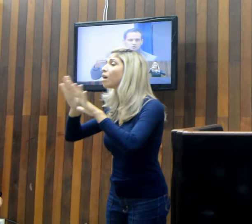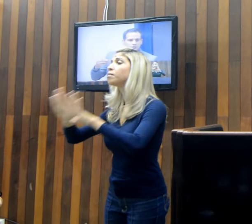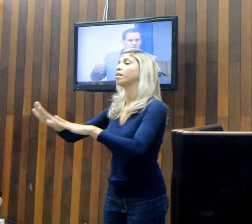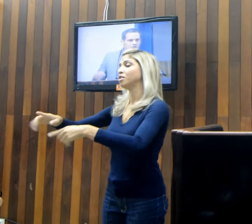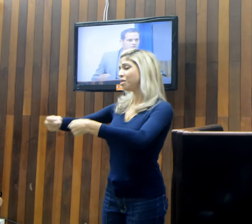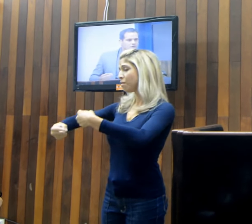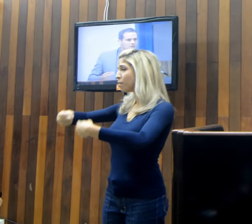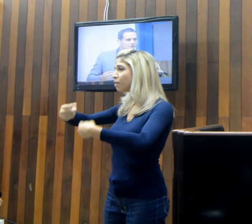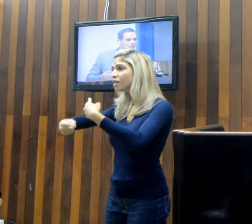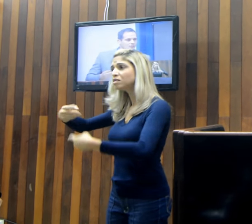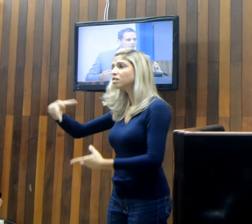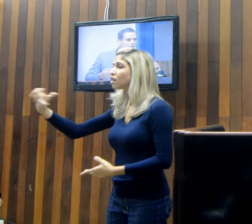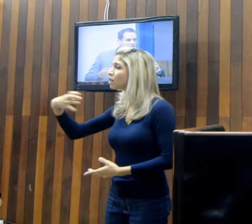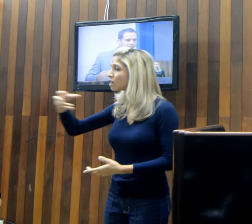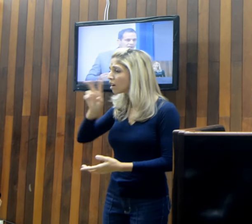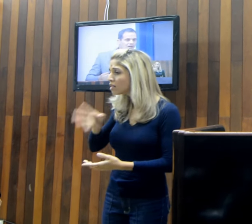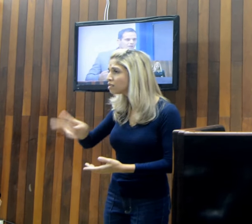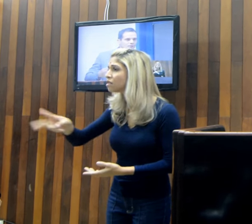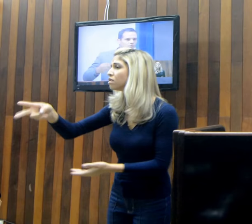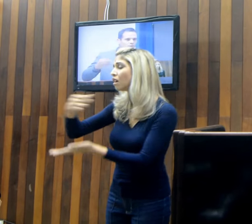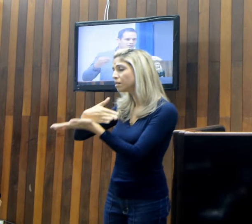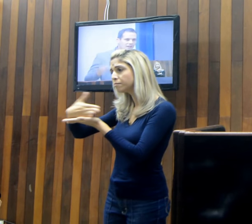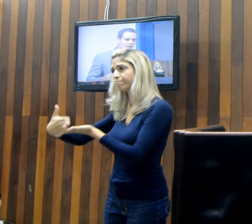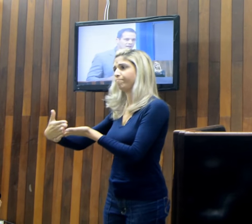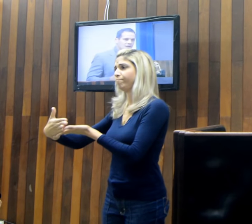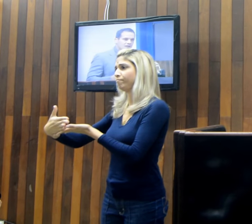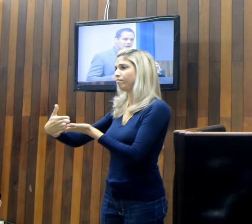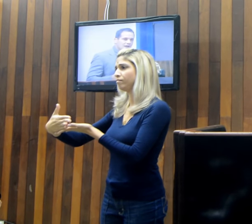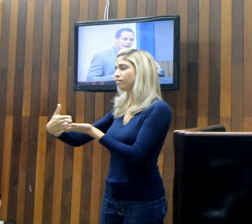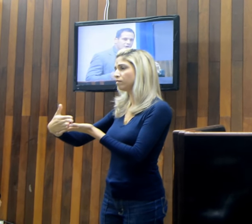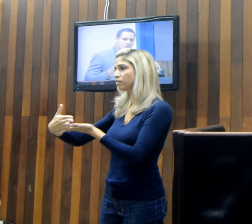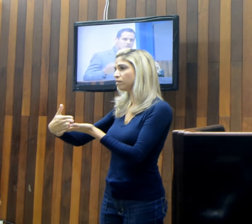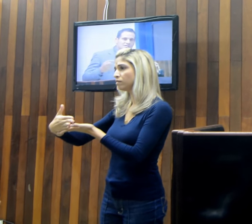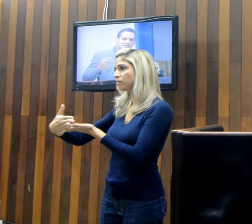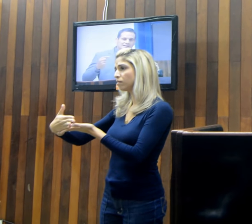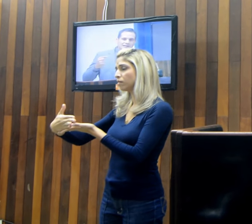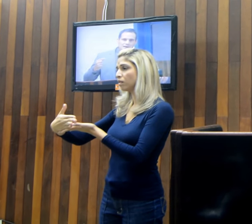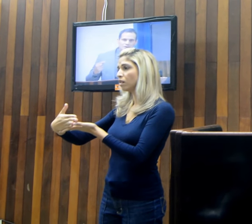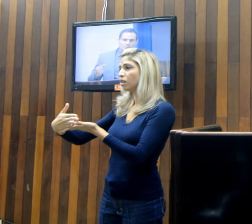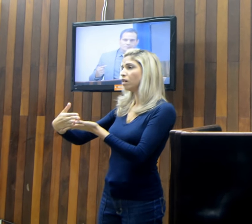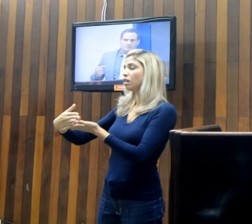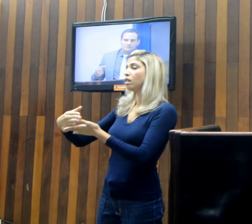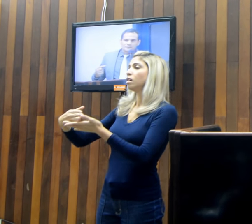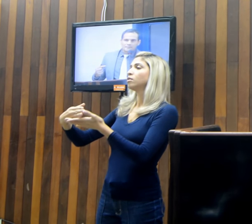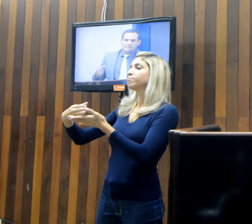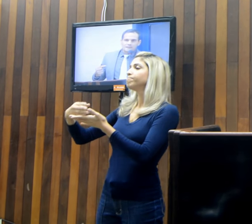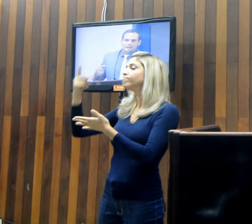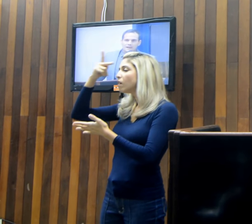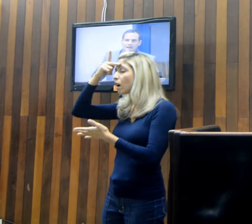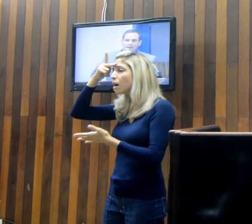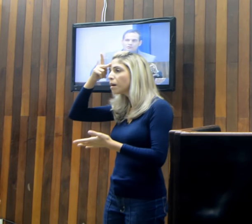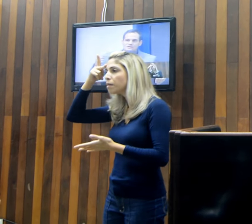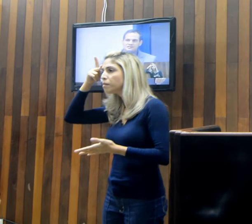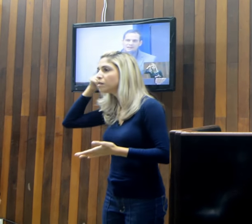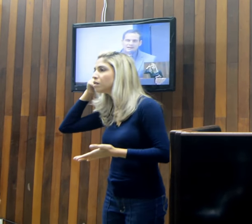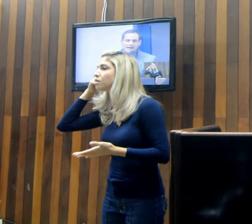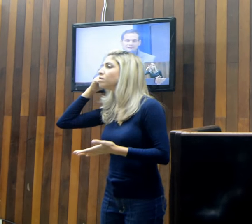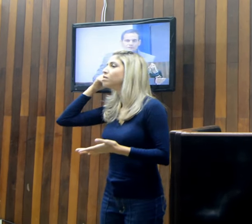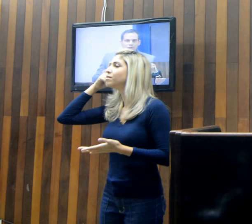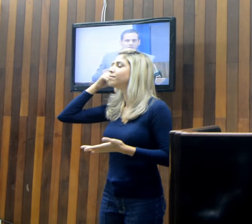do continuismo, poder pelo poder, aonde o cidadão é